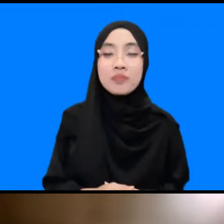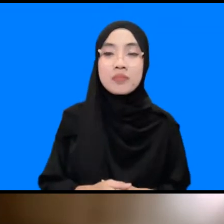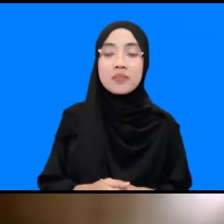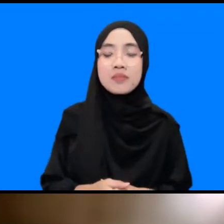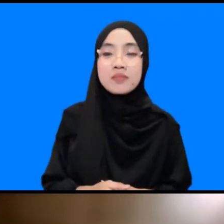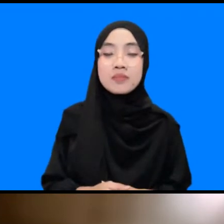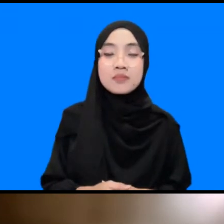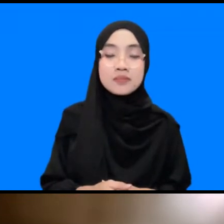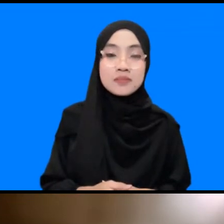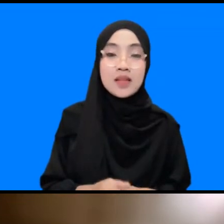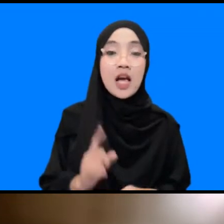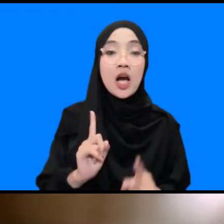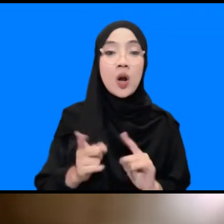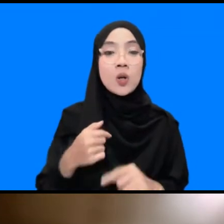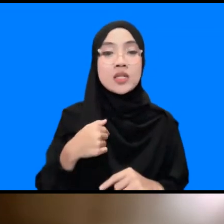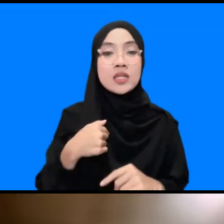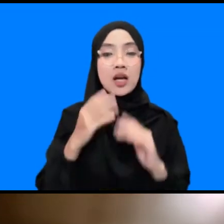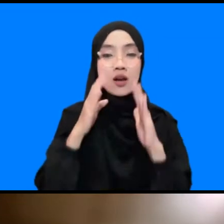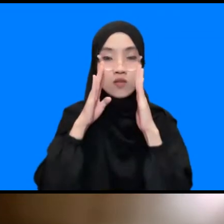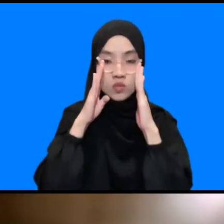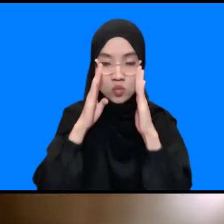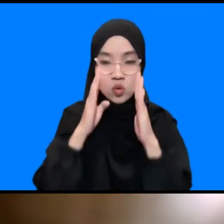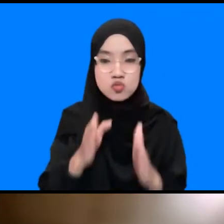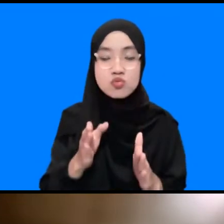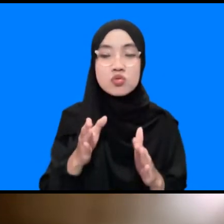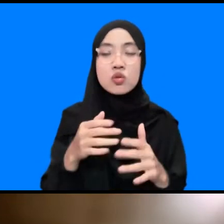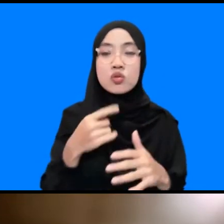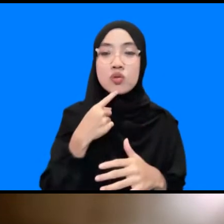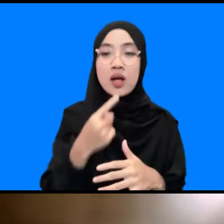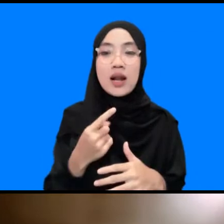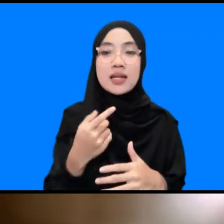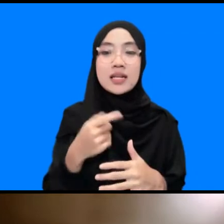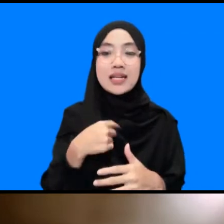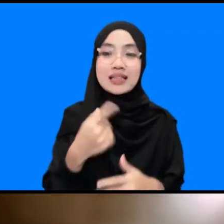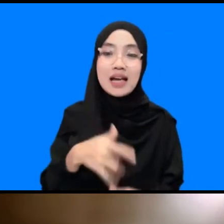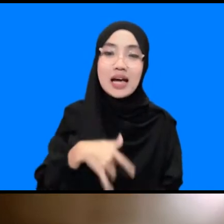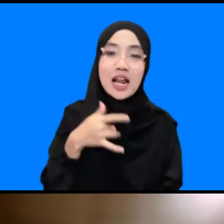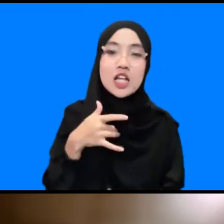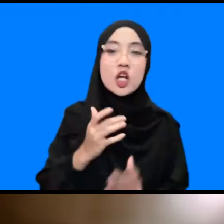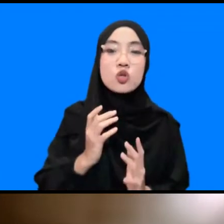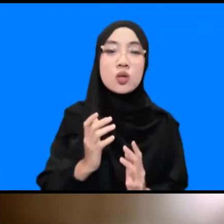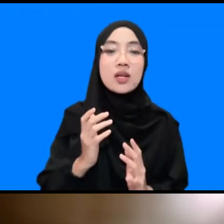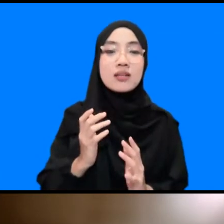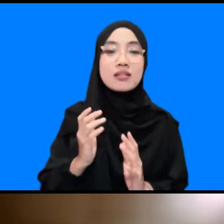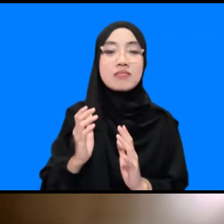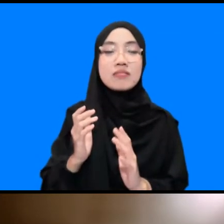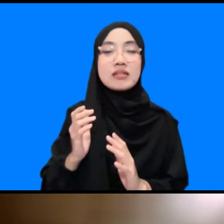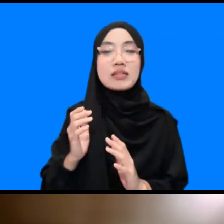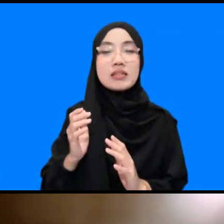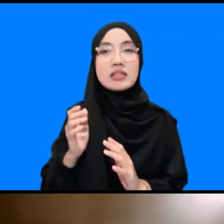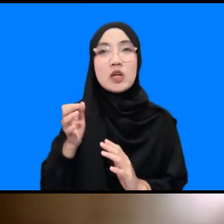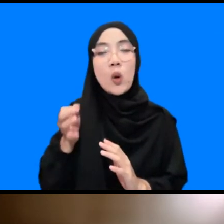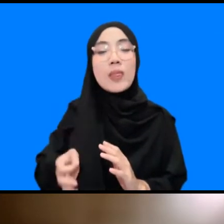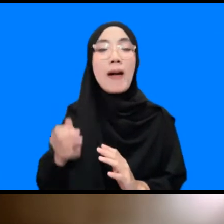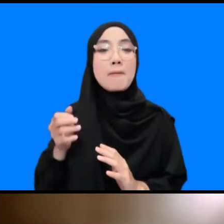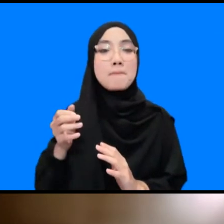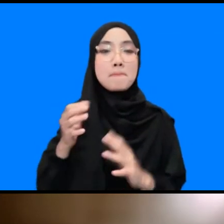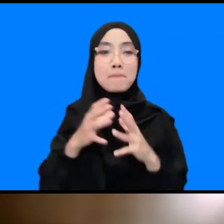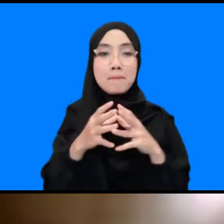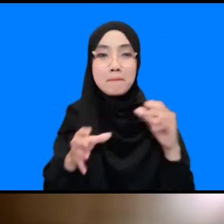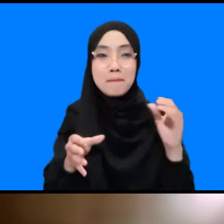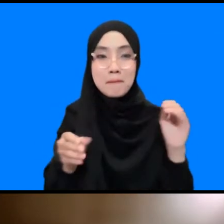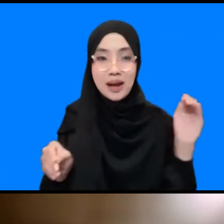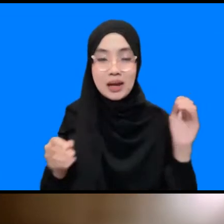kalau saya menyorotinya dari apa yang kita alami di Kota Padang bagaimana sesungguhnya